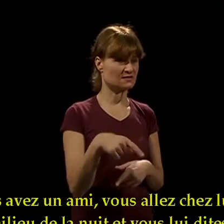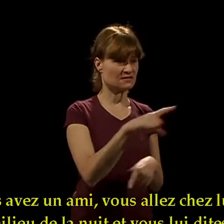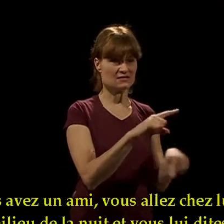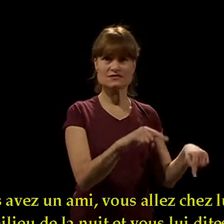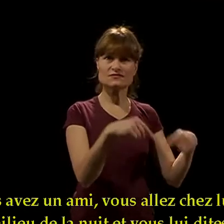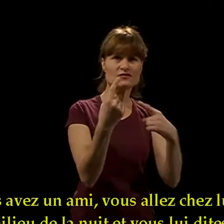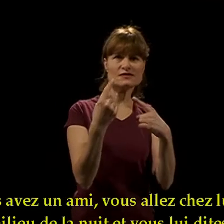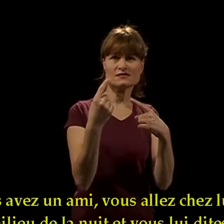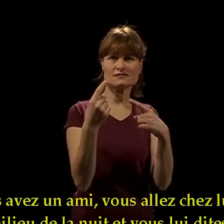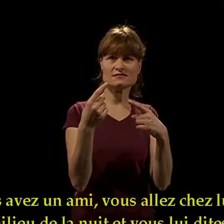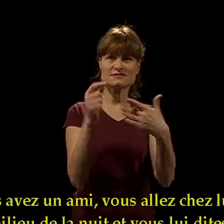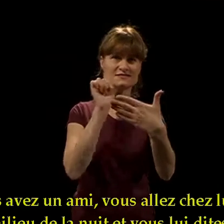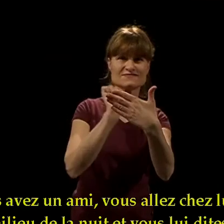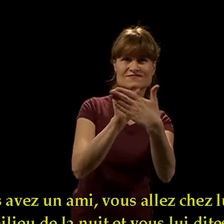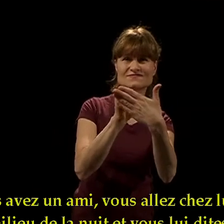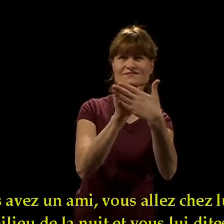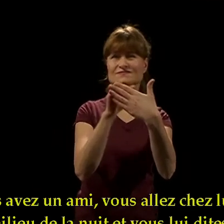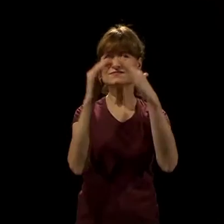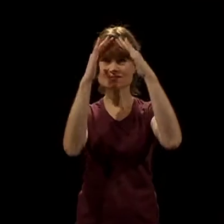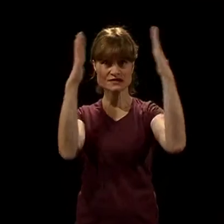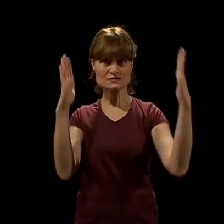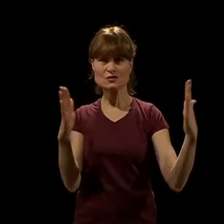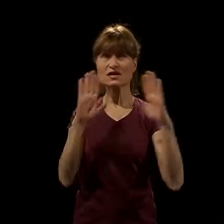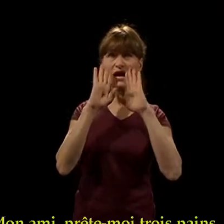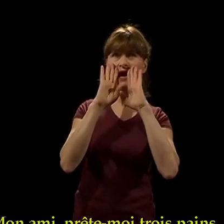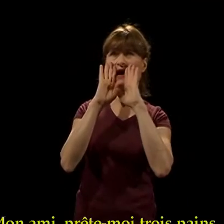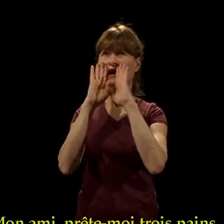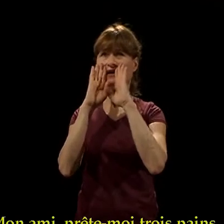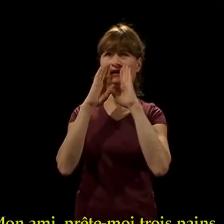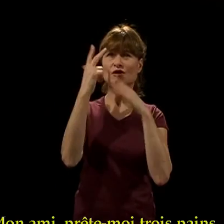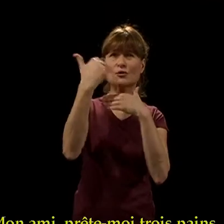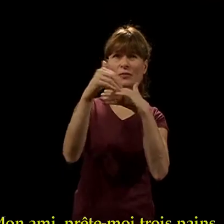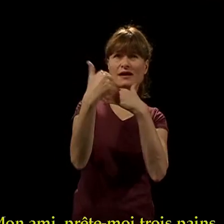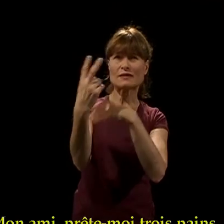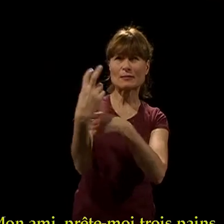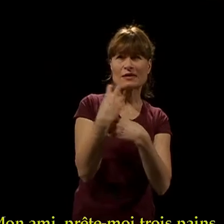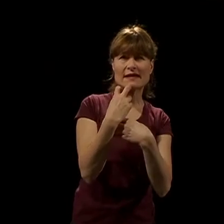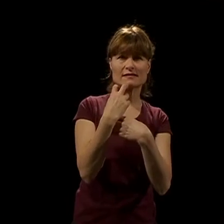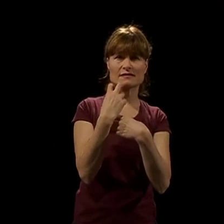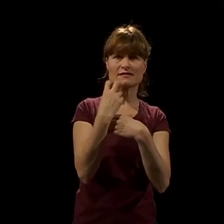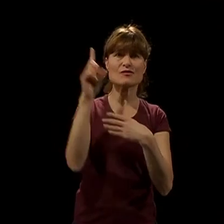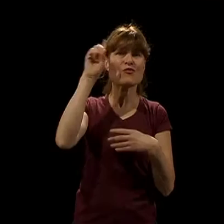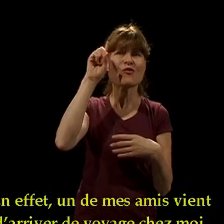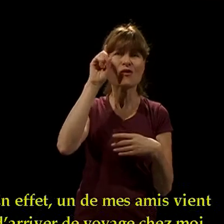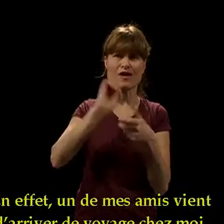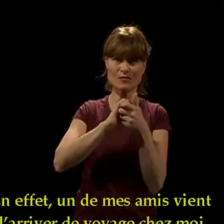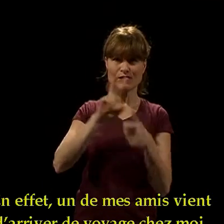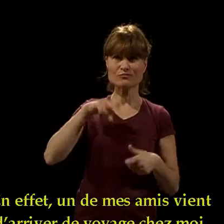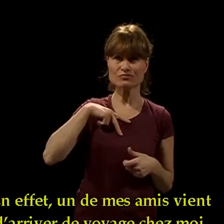et vous lui dites « Mon ami, prête-moi trois pains. En effet,